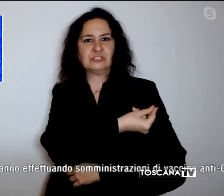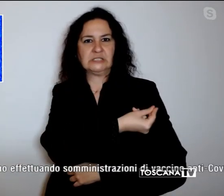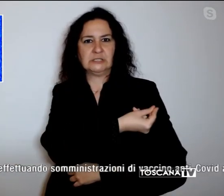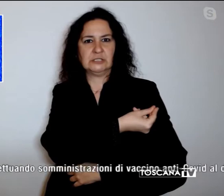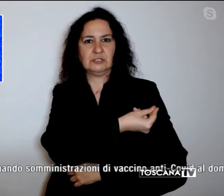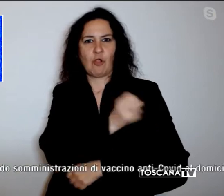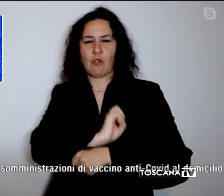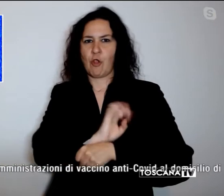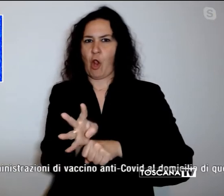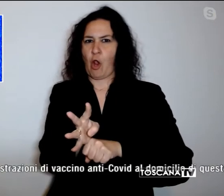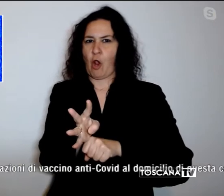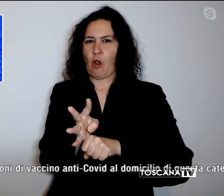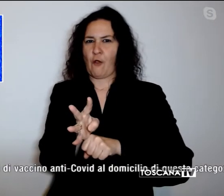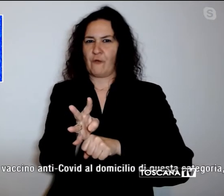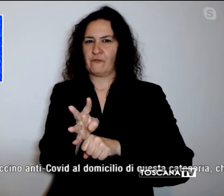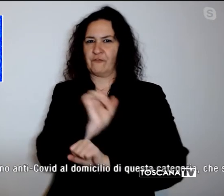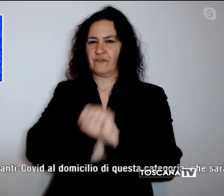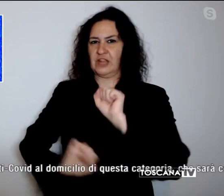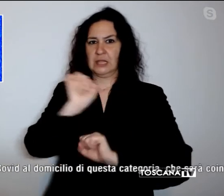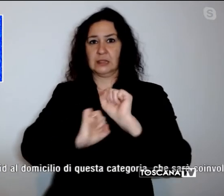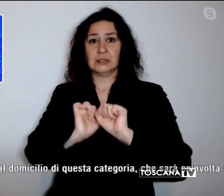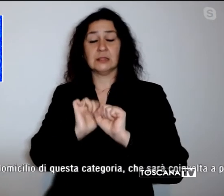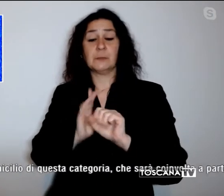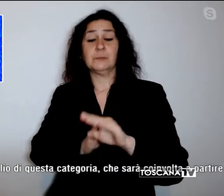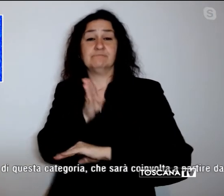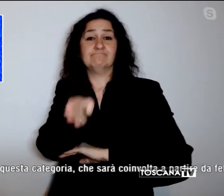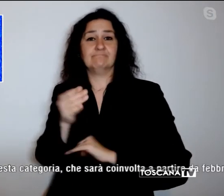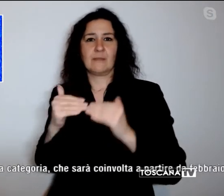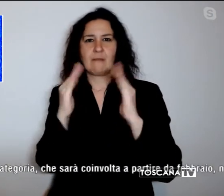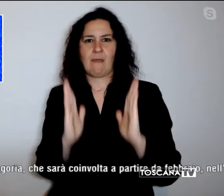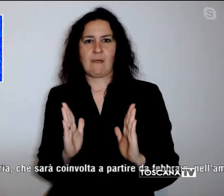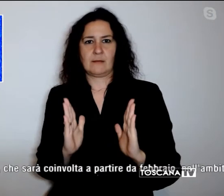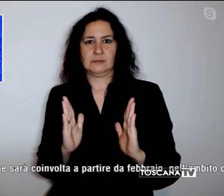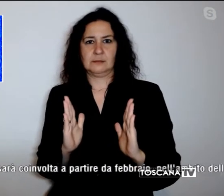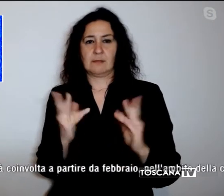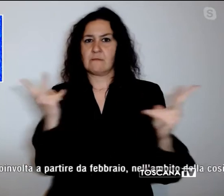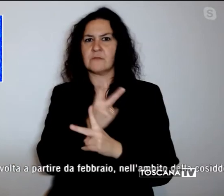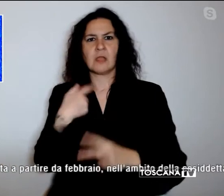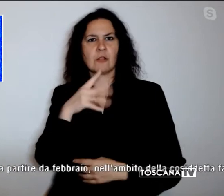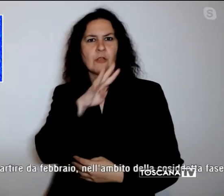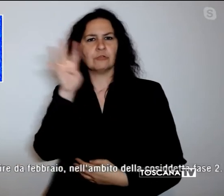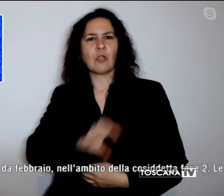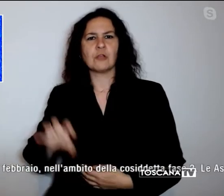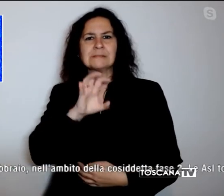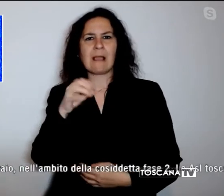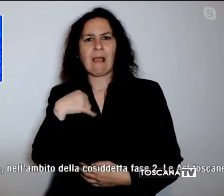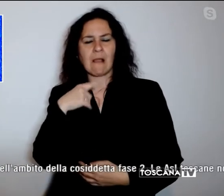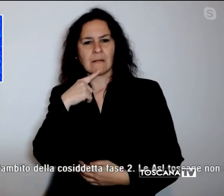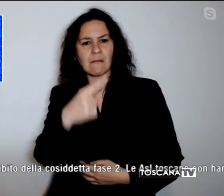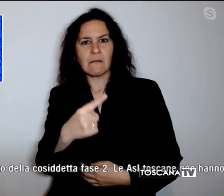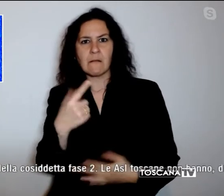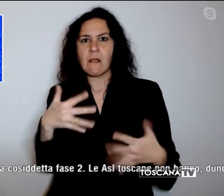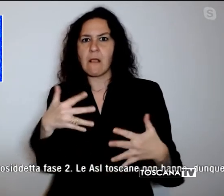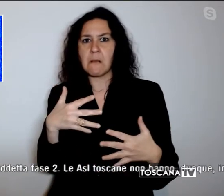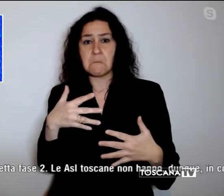presso la propria abitazione. In Toscana, al momento, spiega ancora la regione, non si stanno